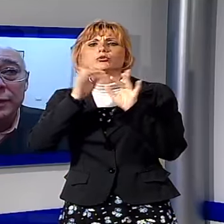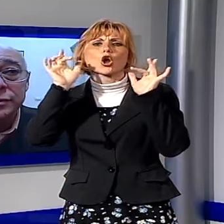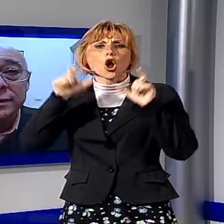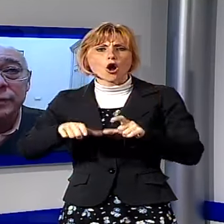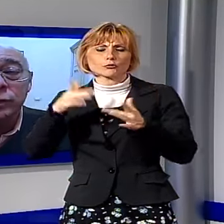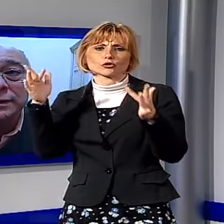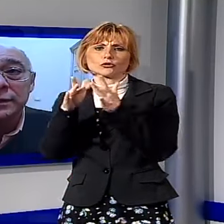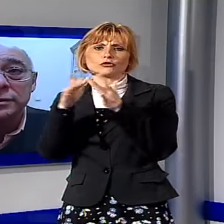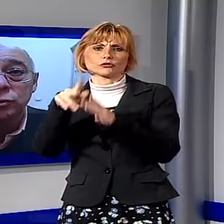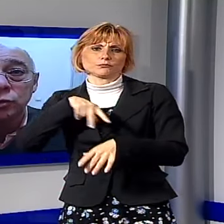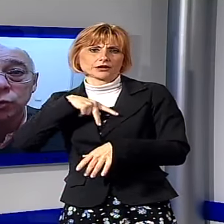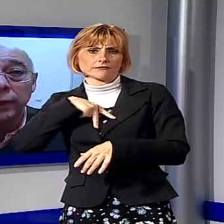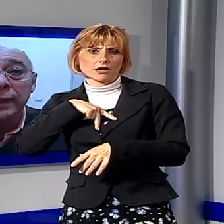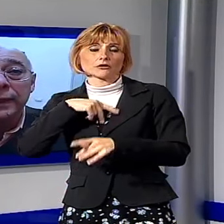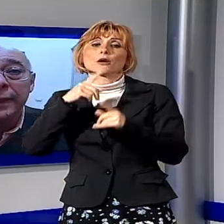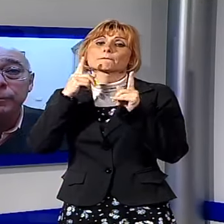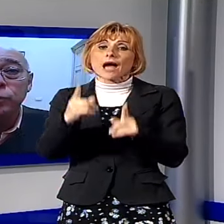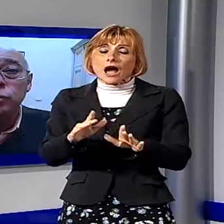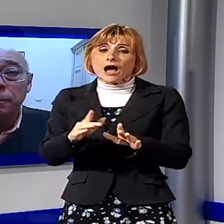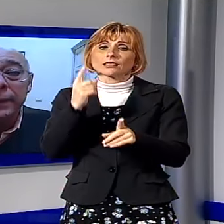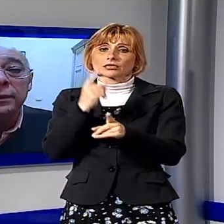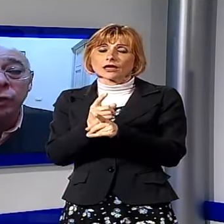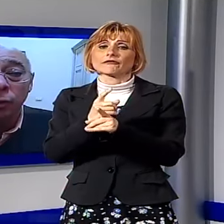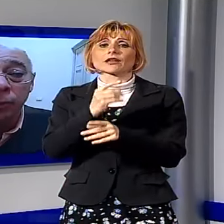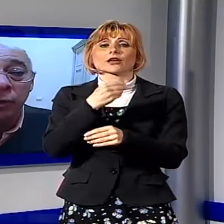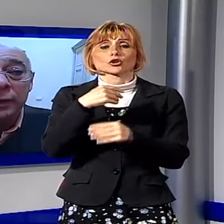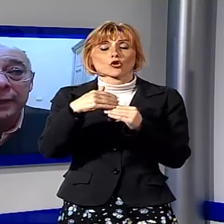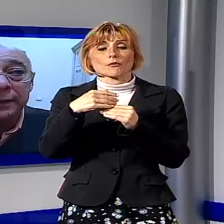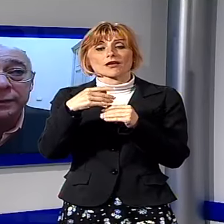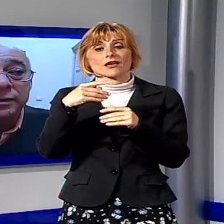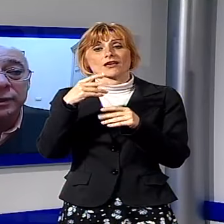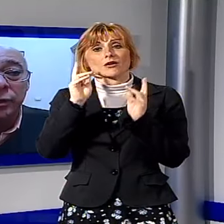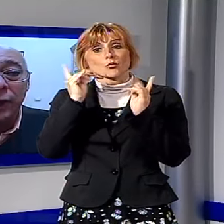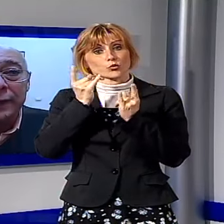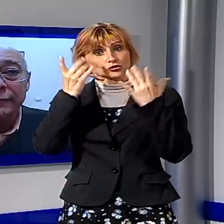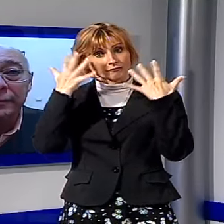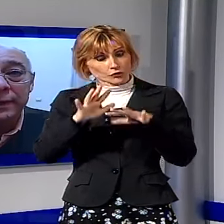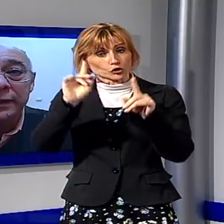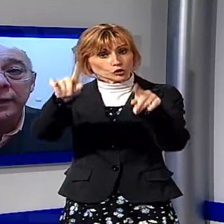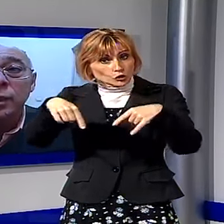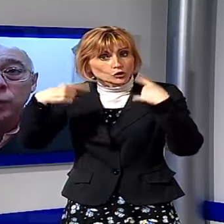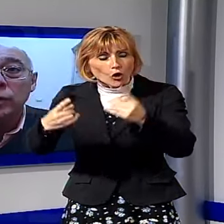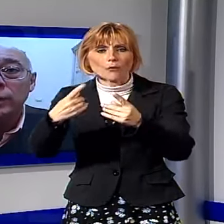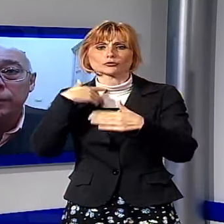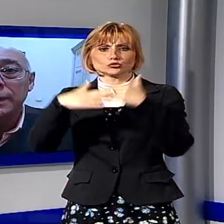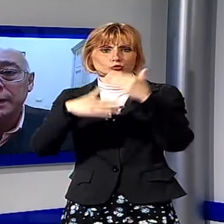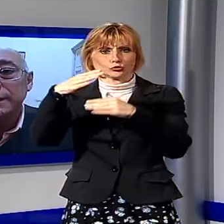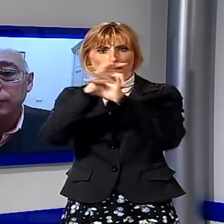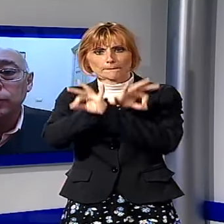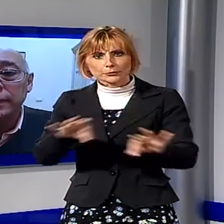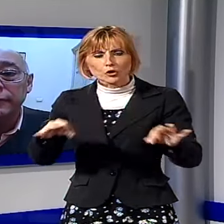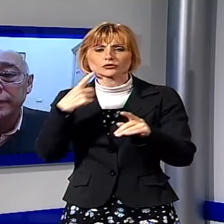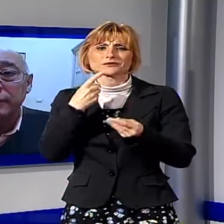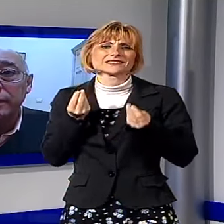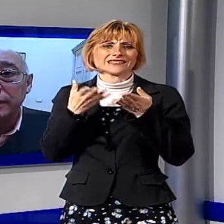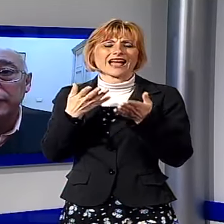ma che ci siano una serie di strutture che appunto per il dopo garantiscano alle famiglie quello che poi la sanità